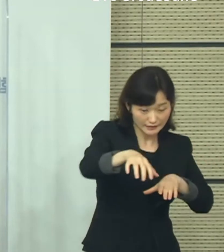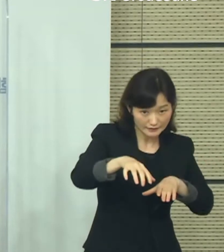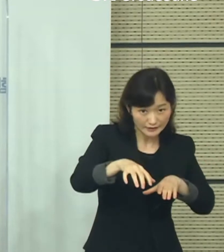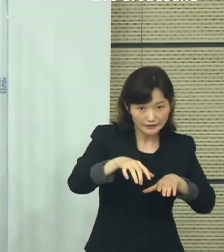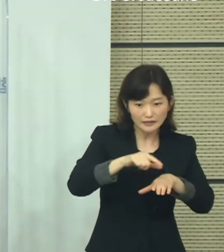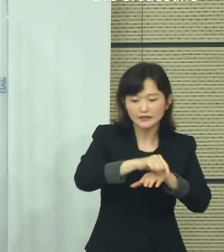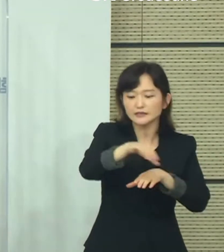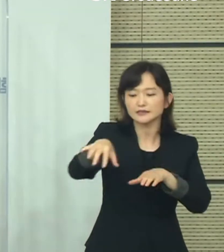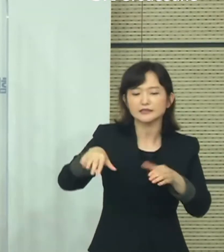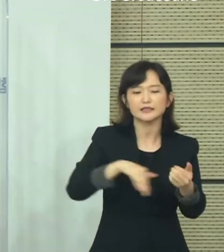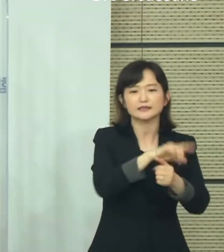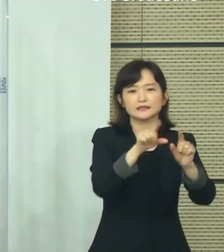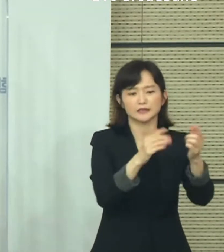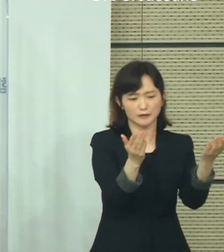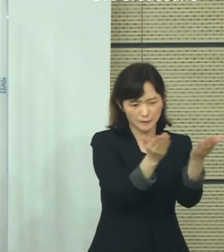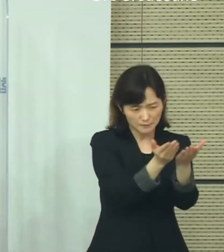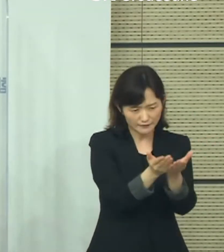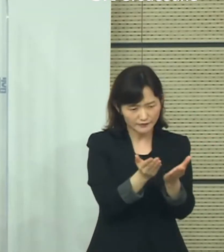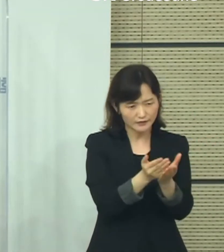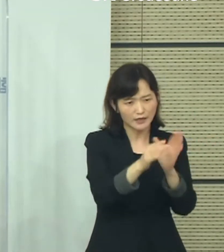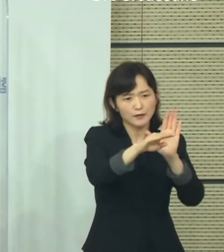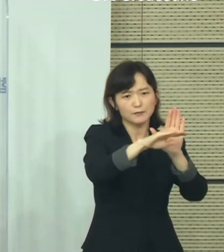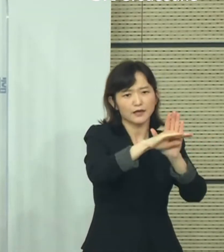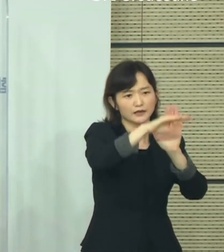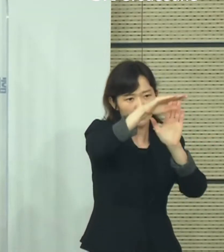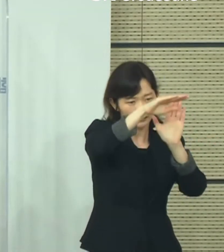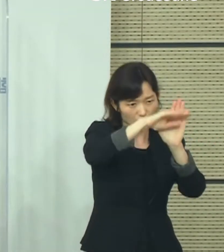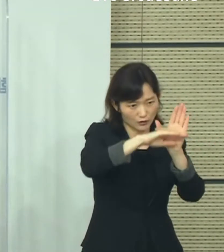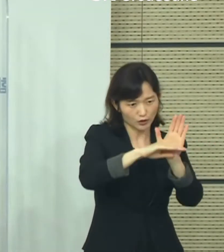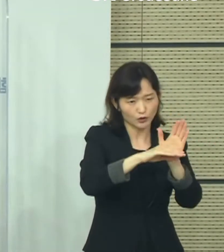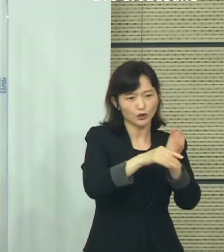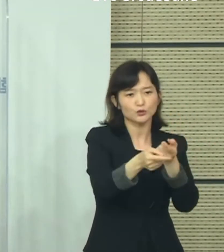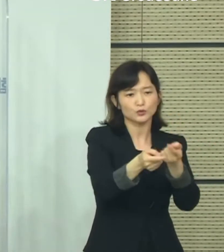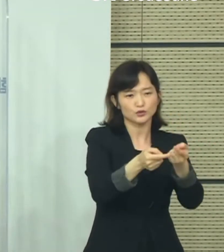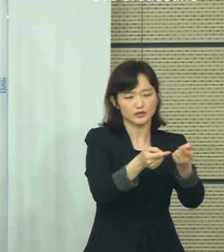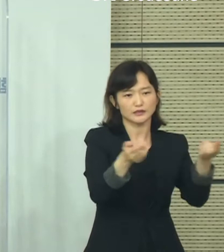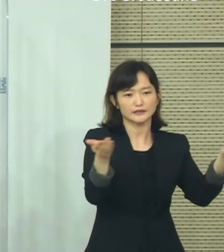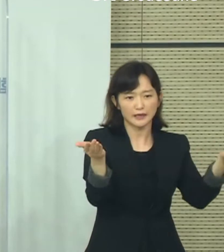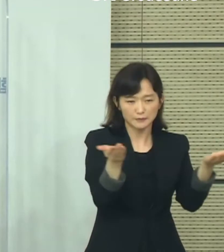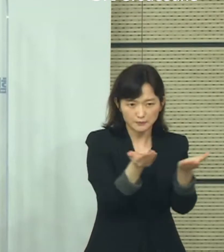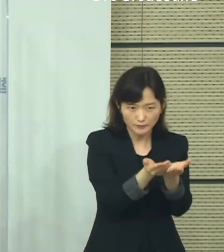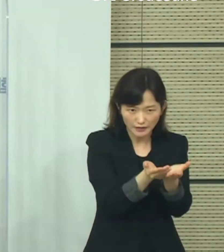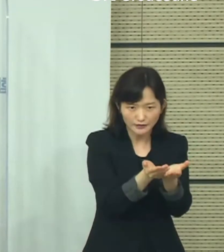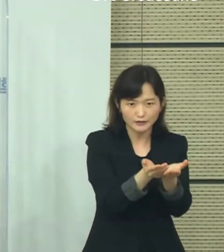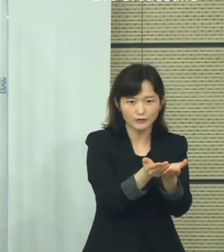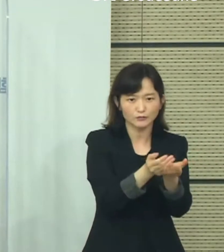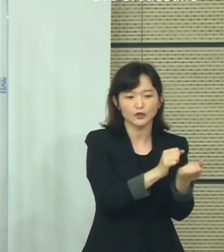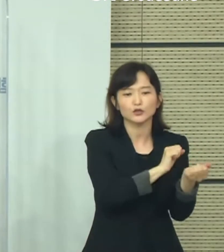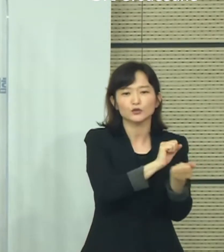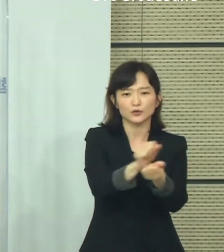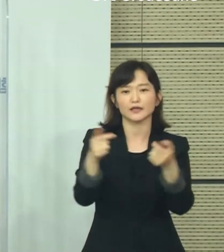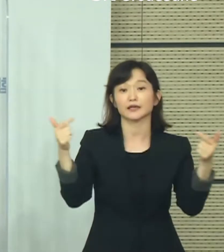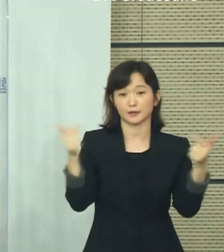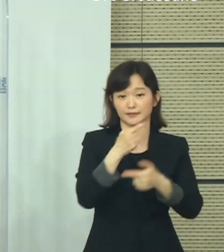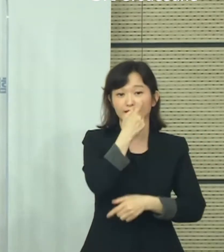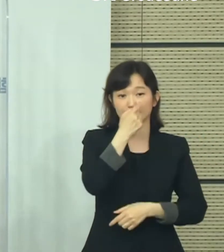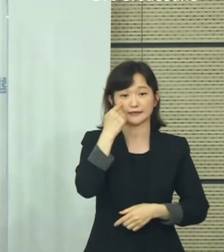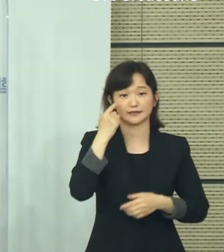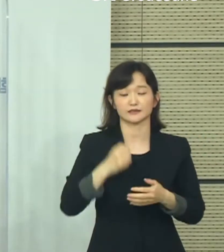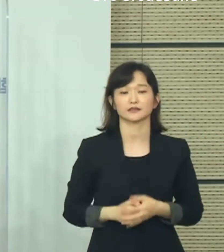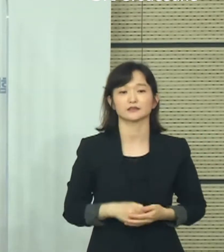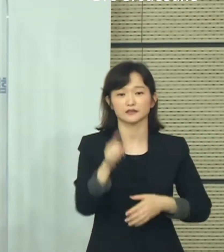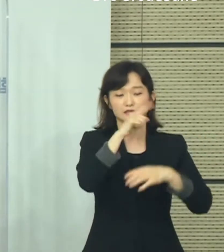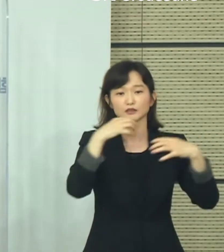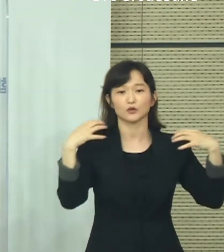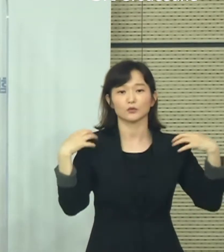지역의 상황에 맞는 방역 조치 조정 등을 통해 유행을 관리할 수 있음도 확인하였습니다. 정부는